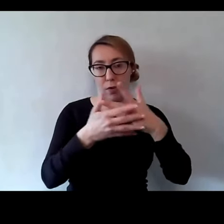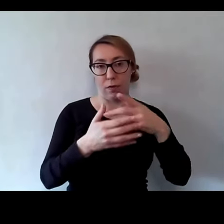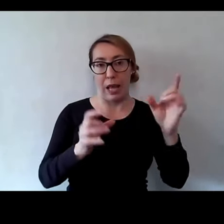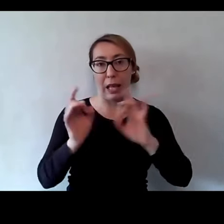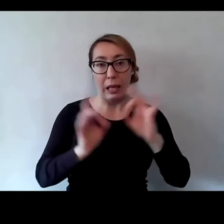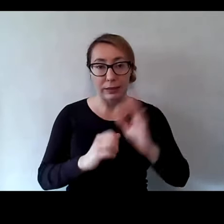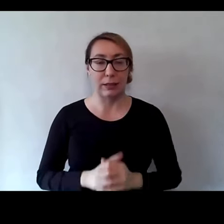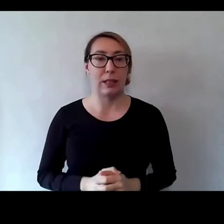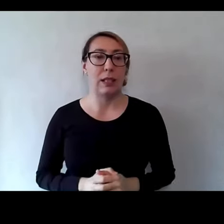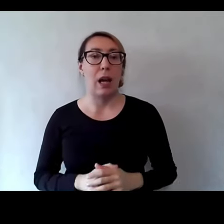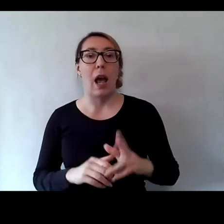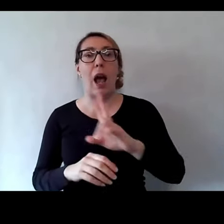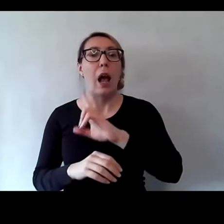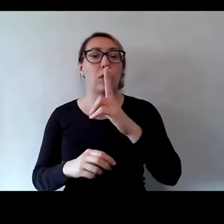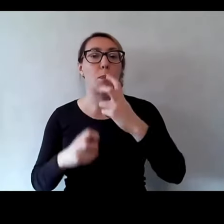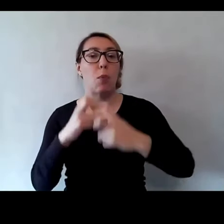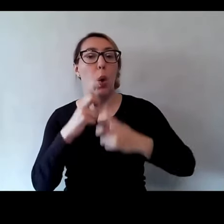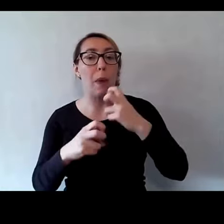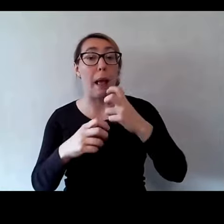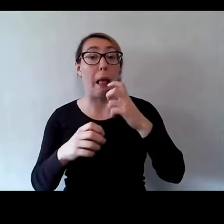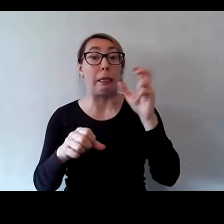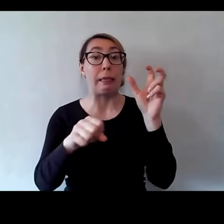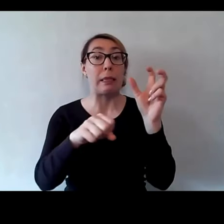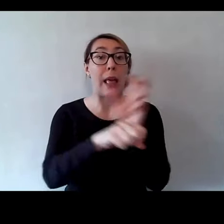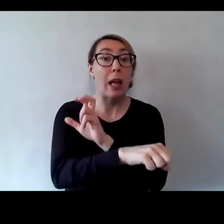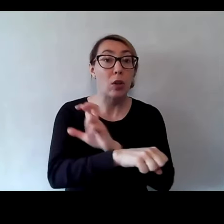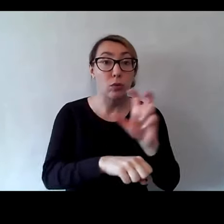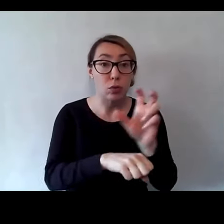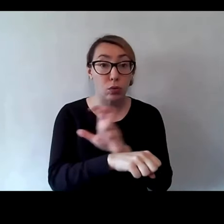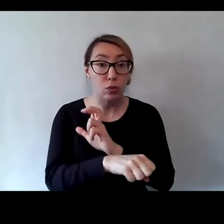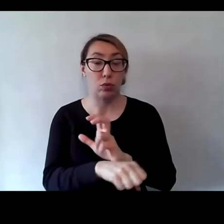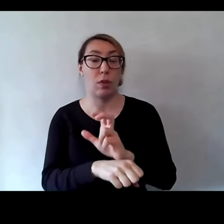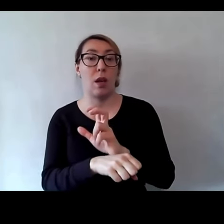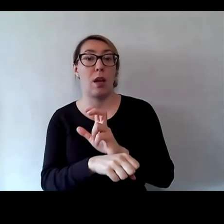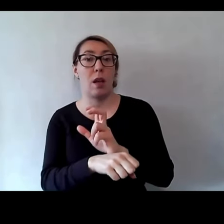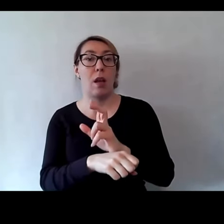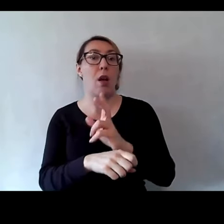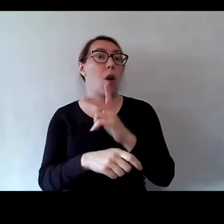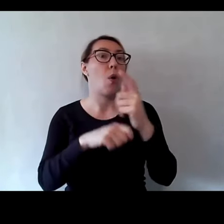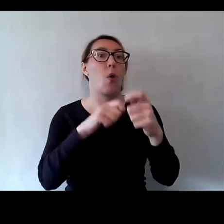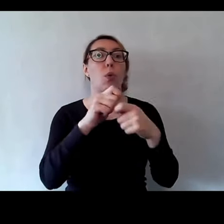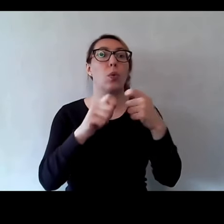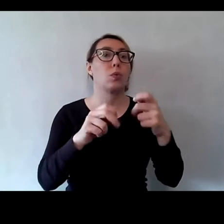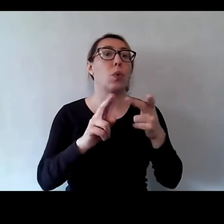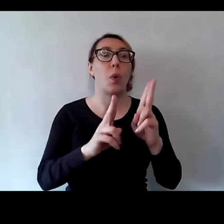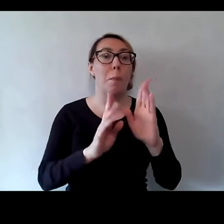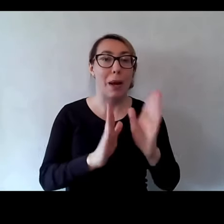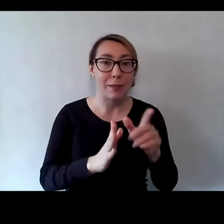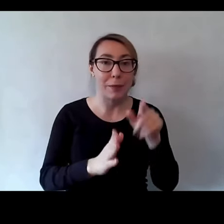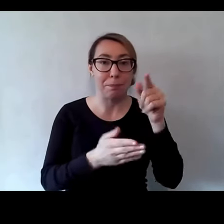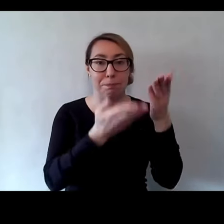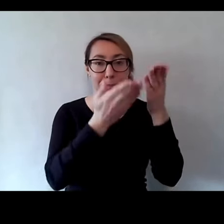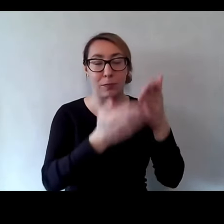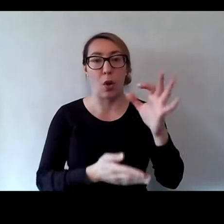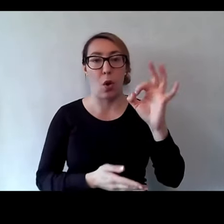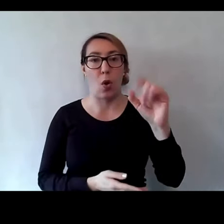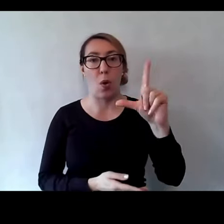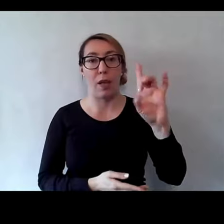Wszelkie problemy techniczne, które się mogą dzisiaj pojawić, będzie dla Państwa rozwiązywać niezawodna Olga Zioła,